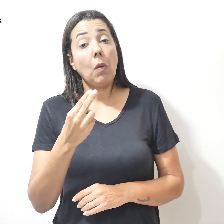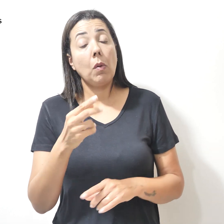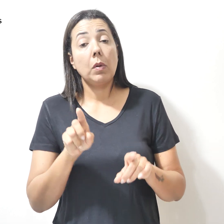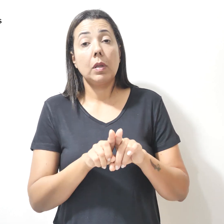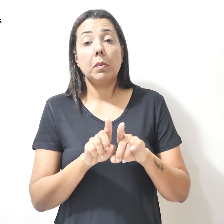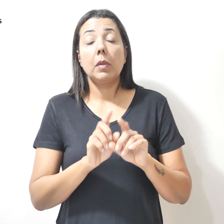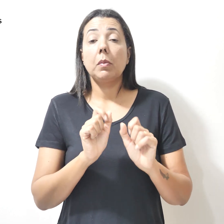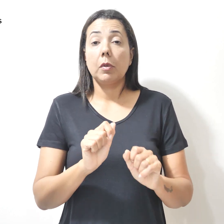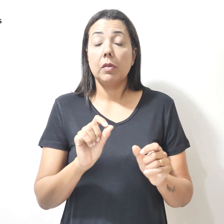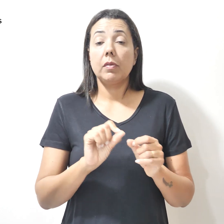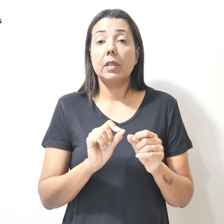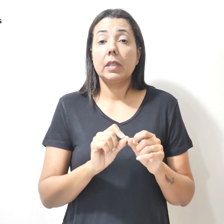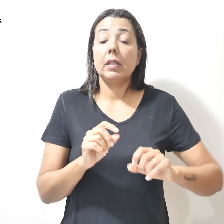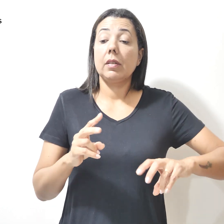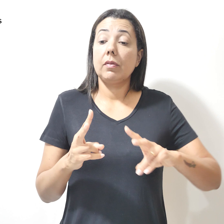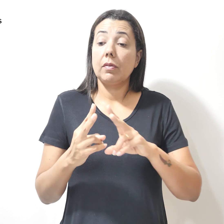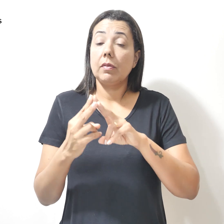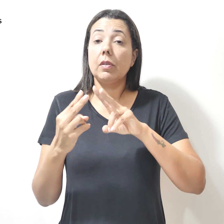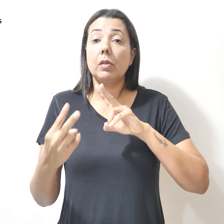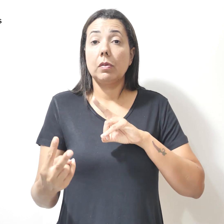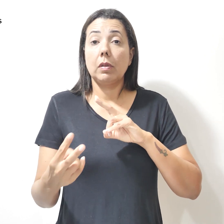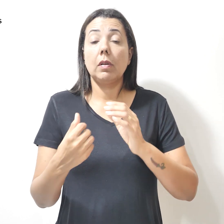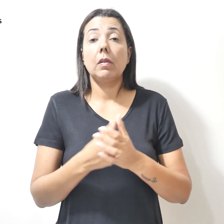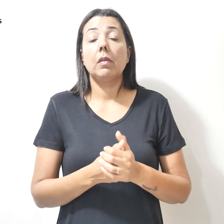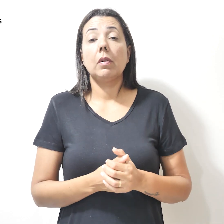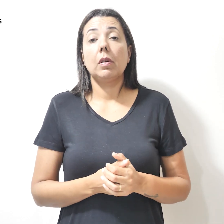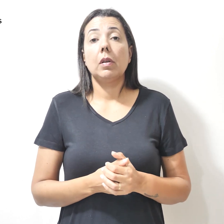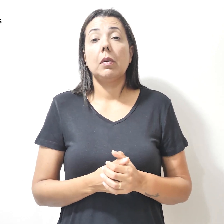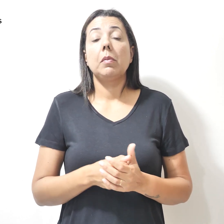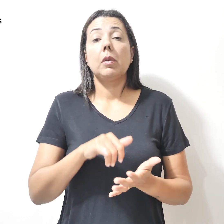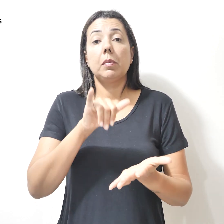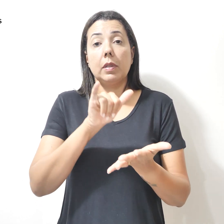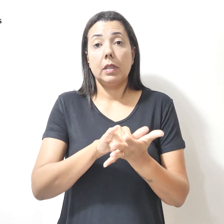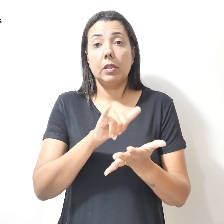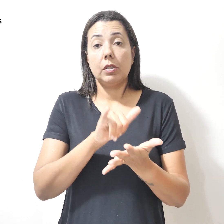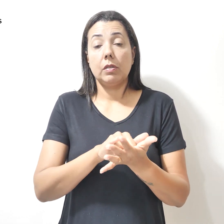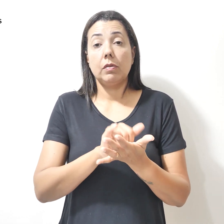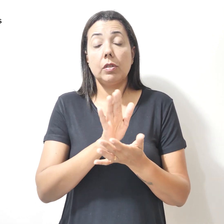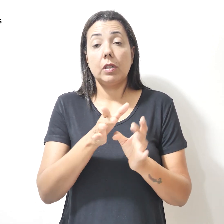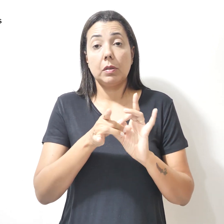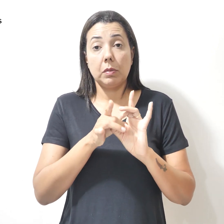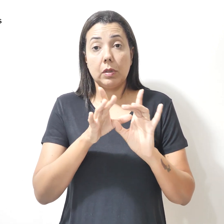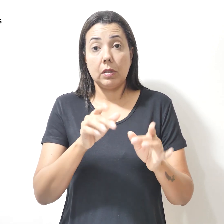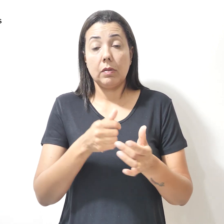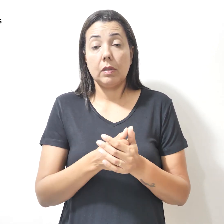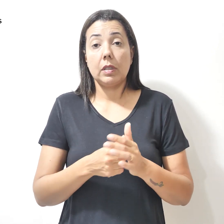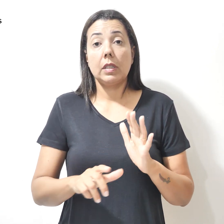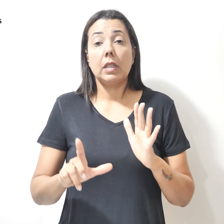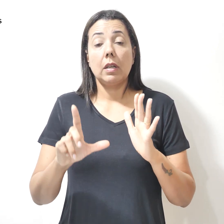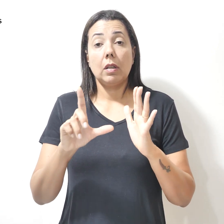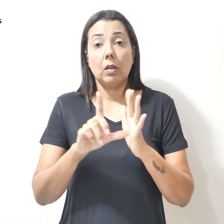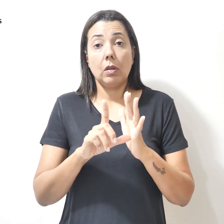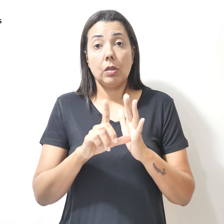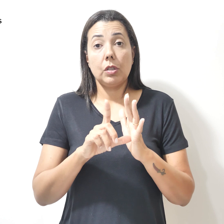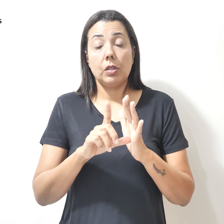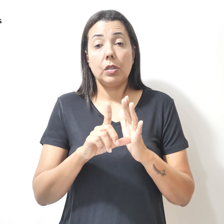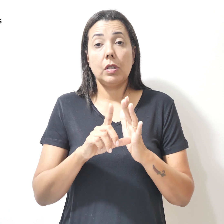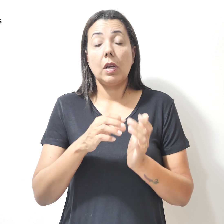fazer virtualmente por meio do aplicativo disponível nas lojas da iOS e Android.